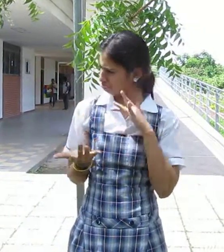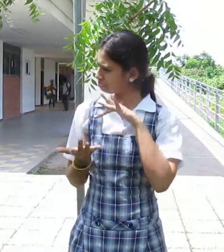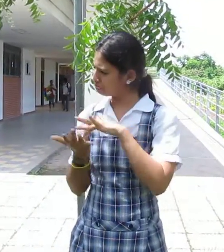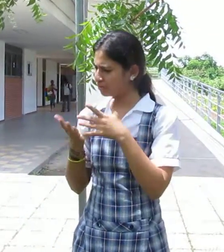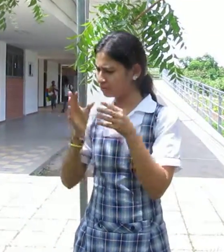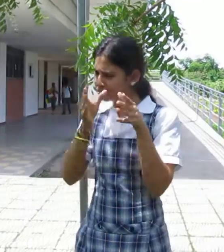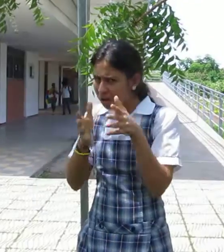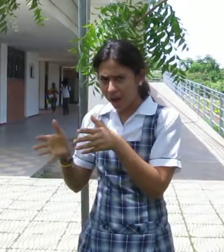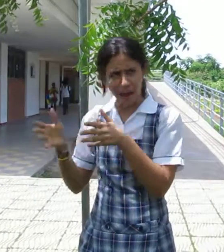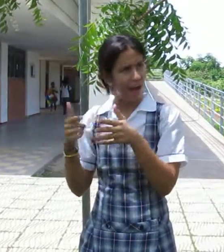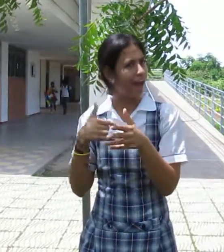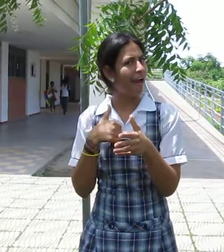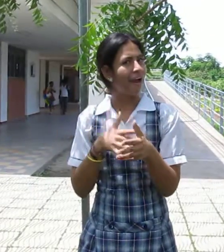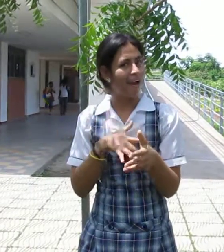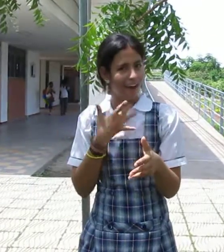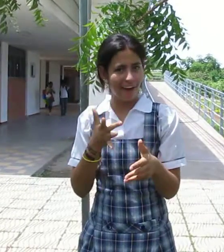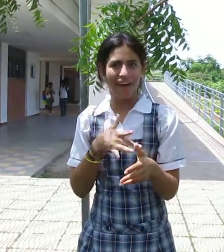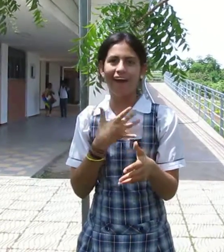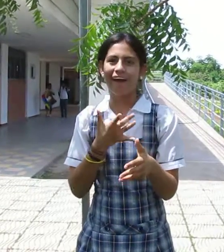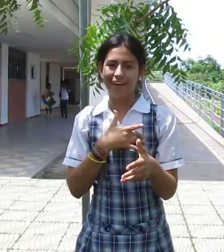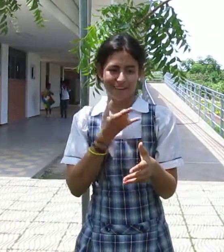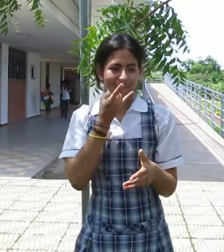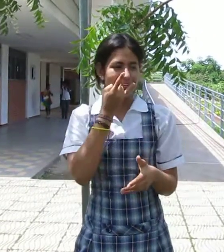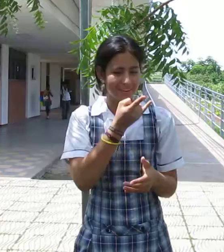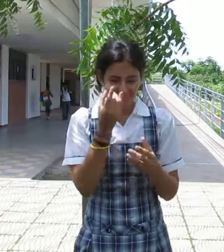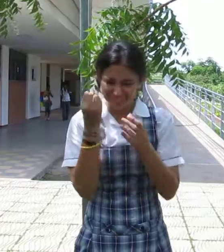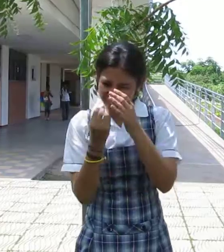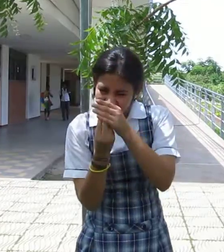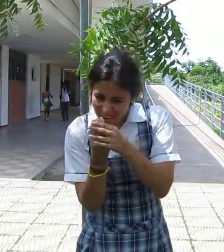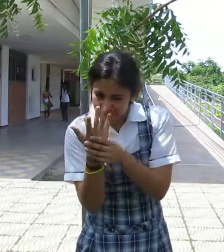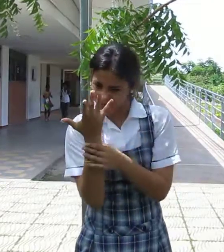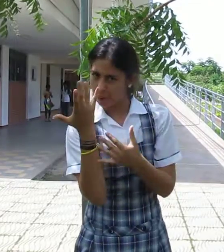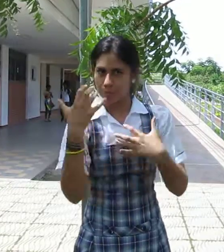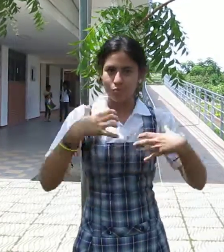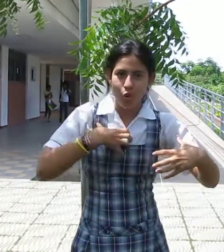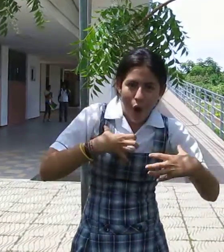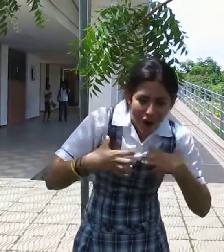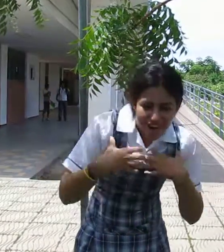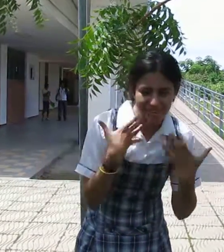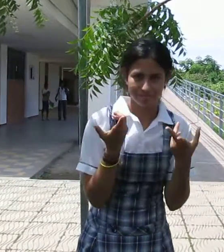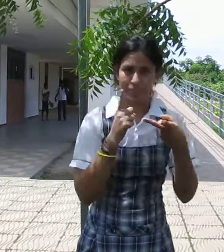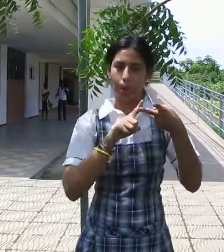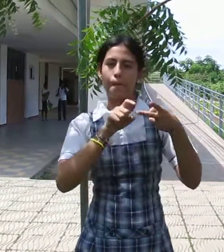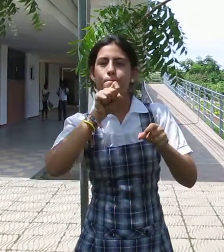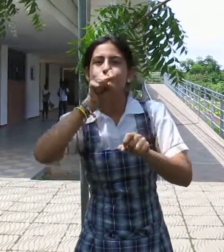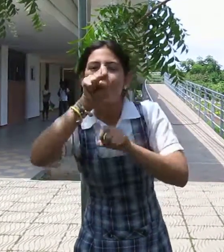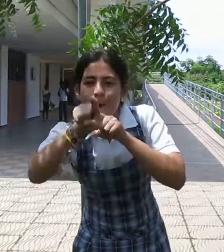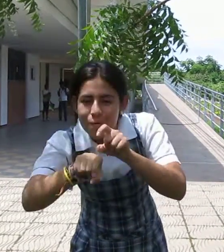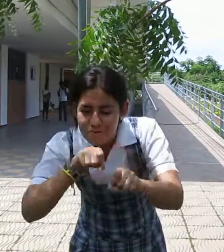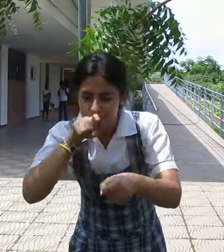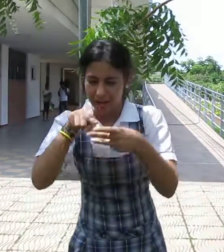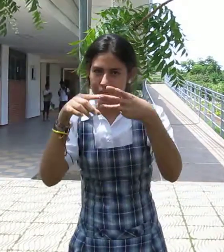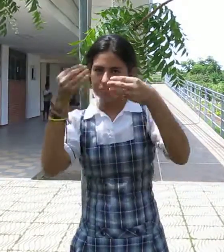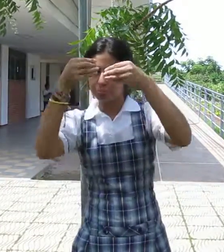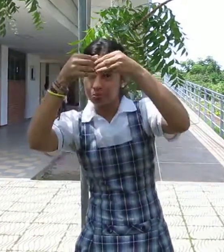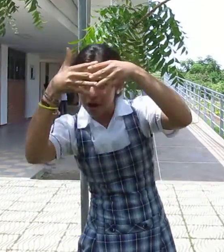enseñaron por primera vez, y me sentí muy bien, muy interesante, hablamos sobre las rosas, sobre los